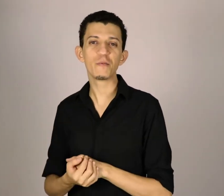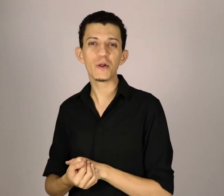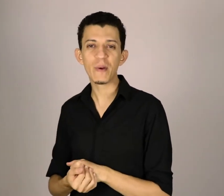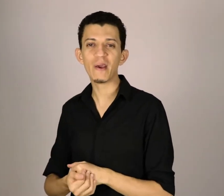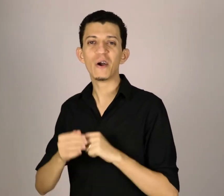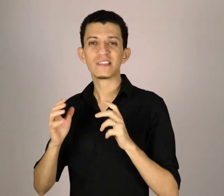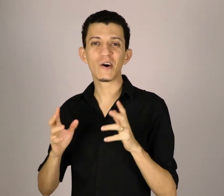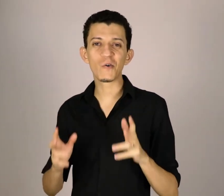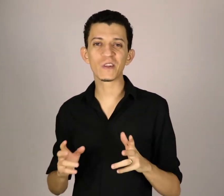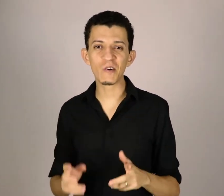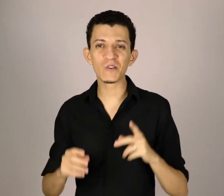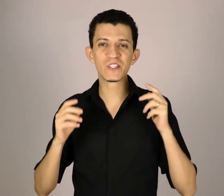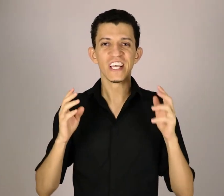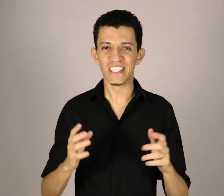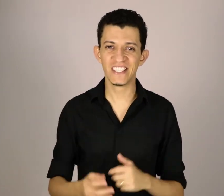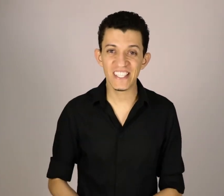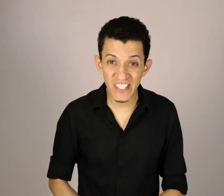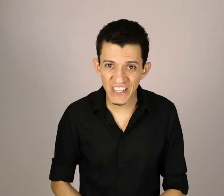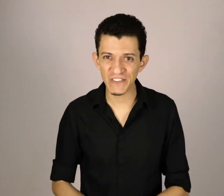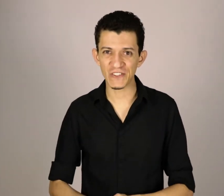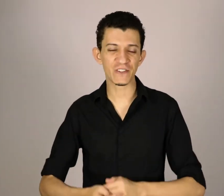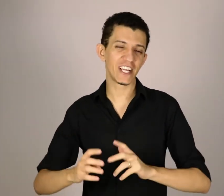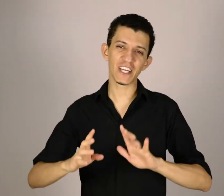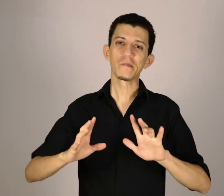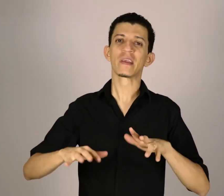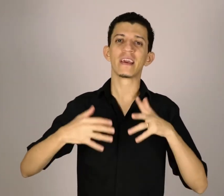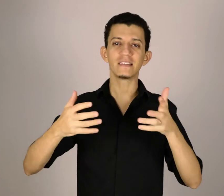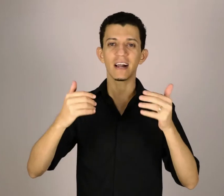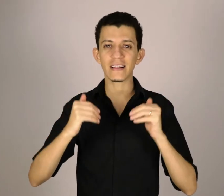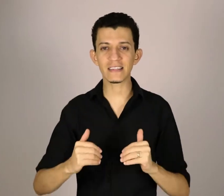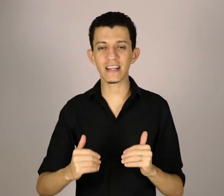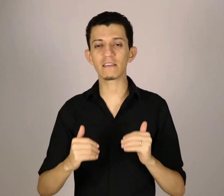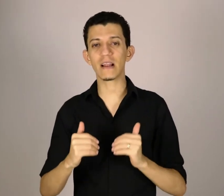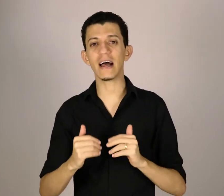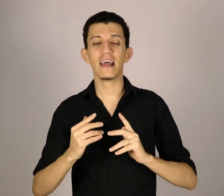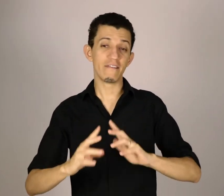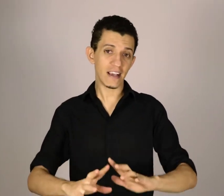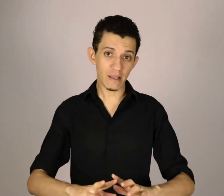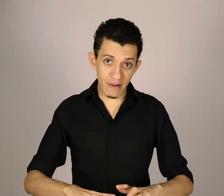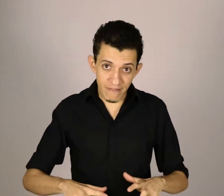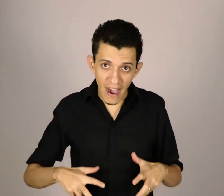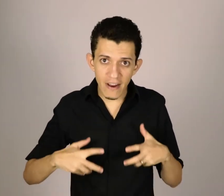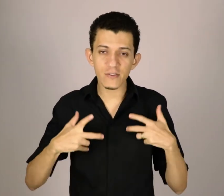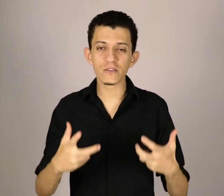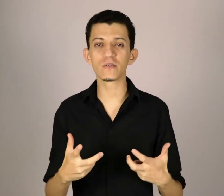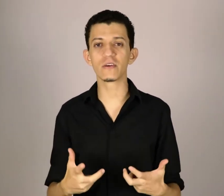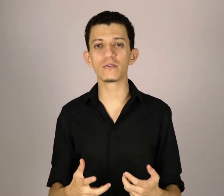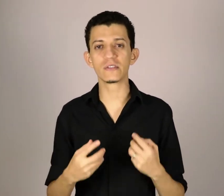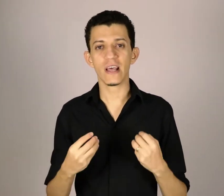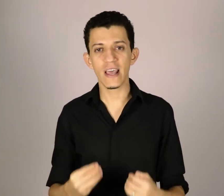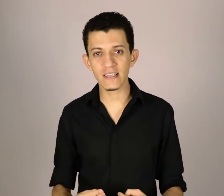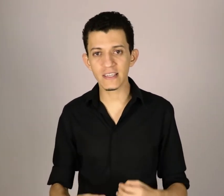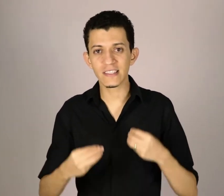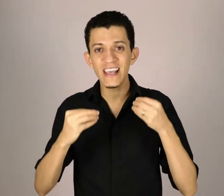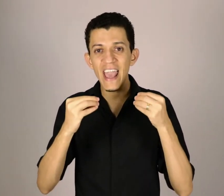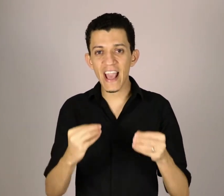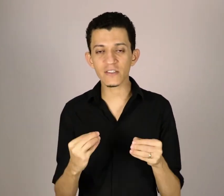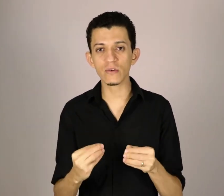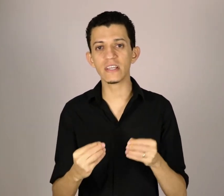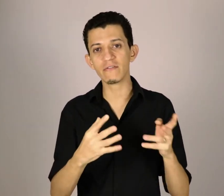por e-mail, são conteúdos distintos, ou seja, quem está cadastrado lá vai receber vários outros conteúdos extras e exclusivos